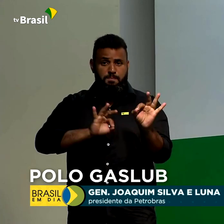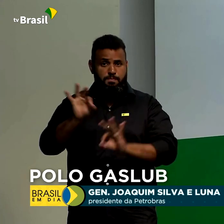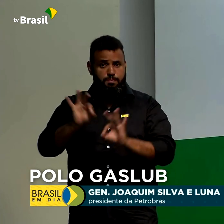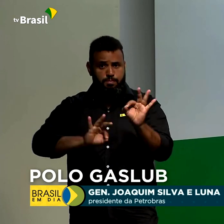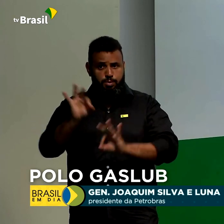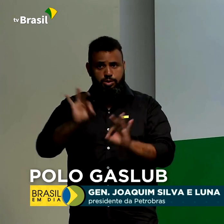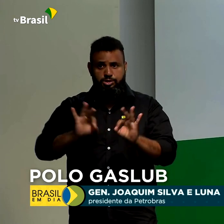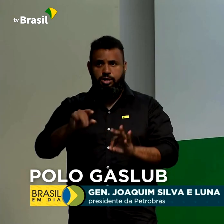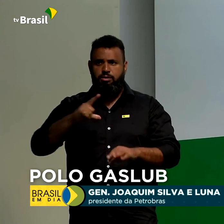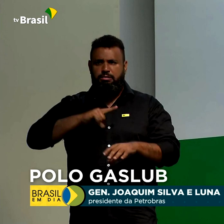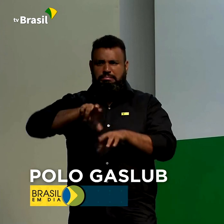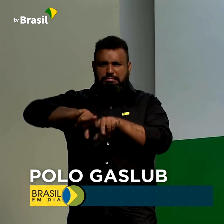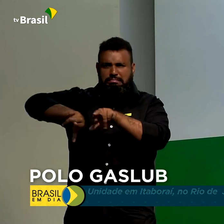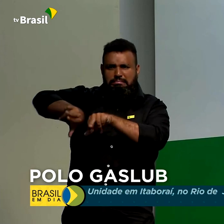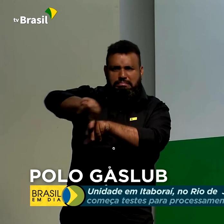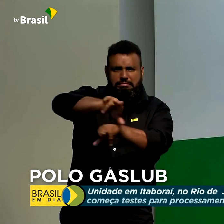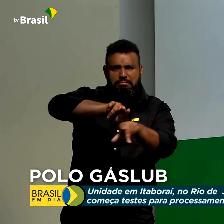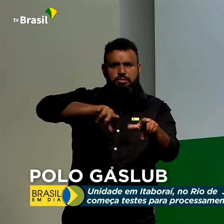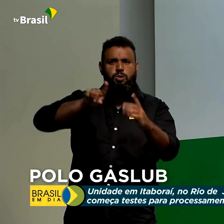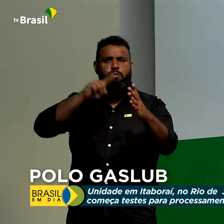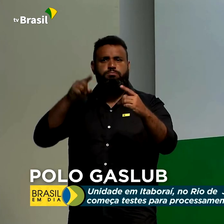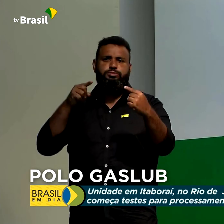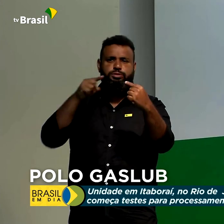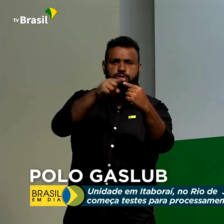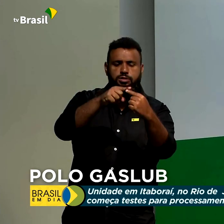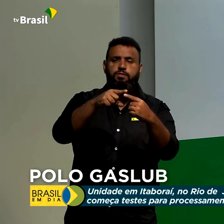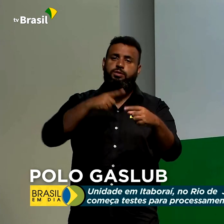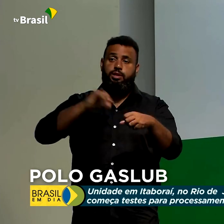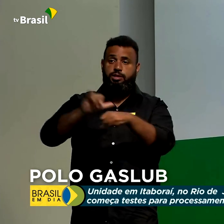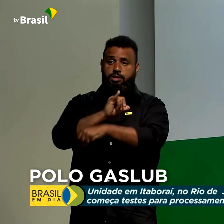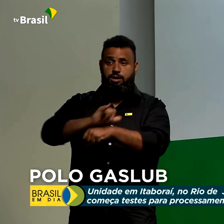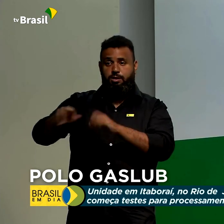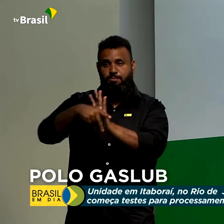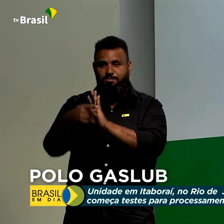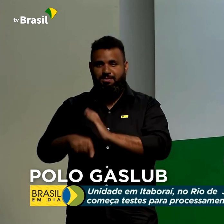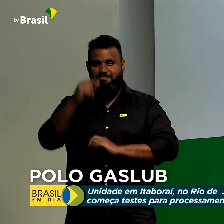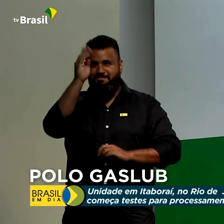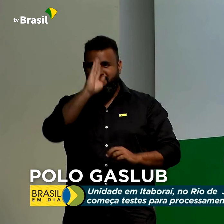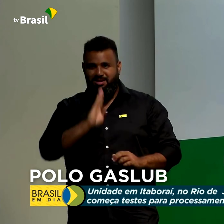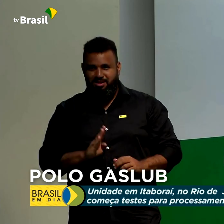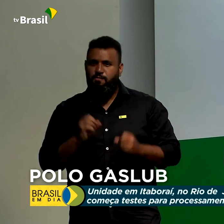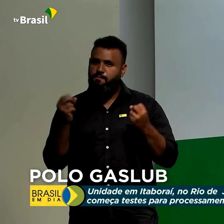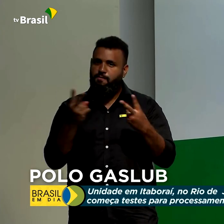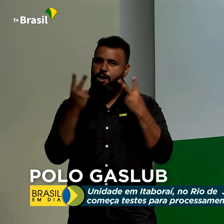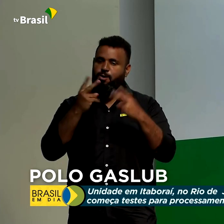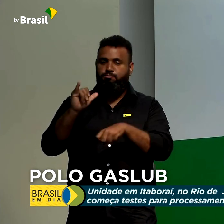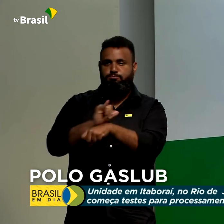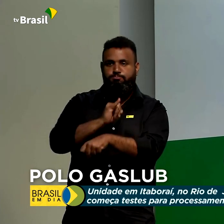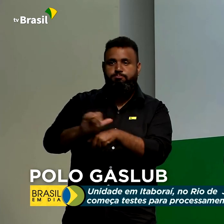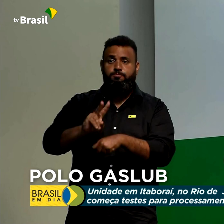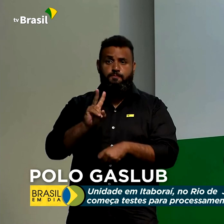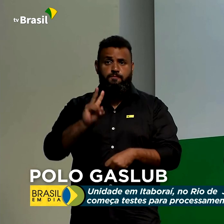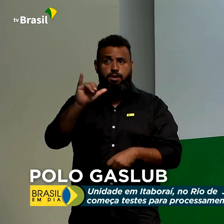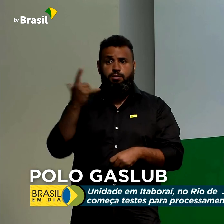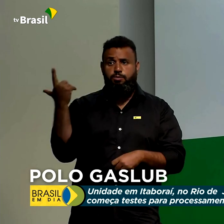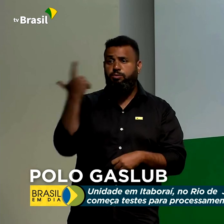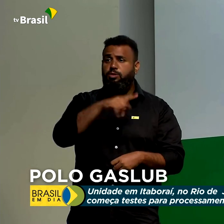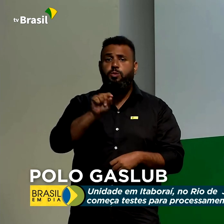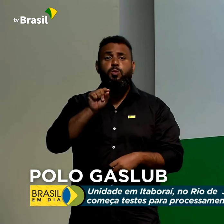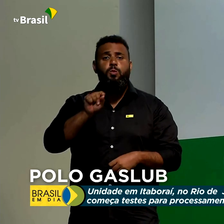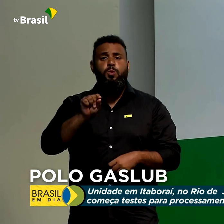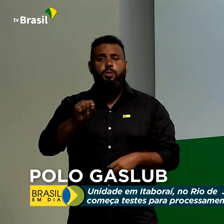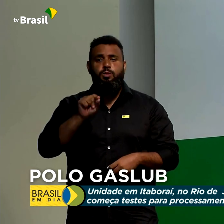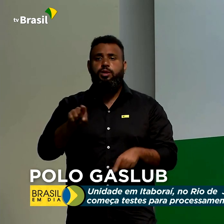multipropósito, de grande valor estratégico para o Brasil. Um projeto que contribuirá para uma maior